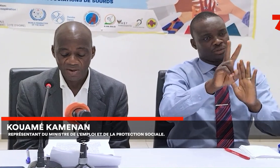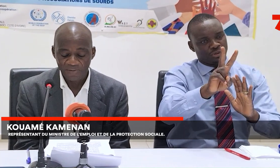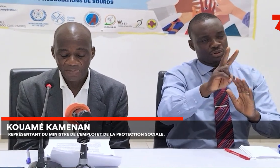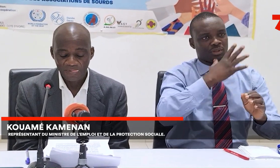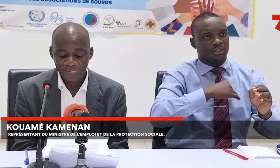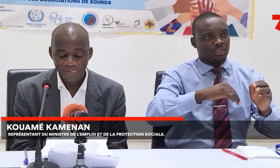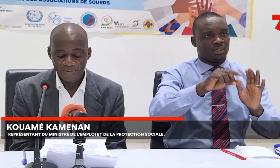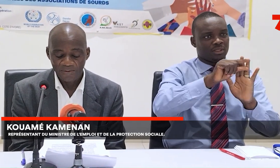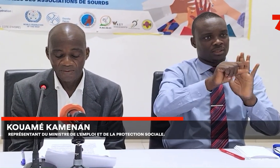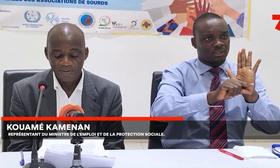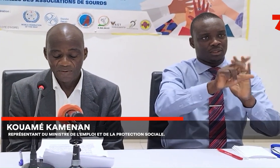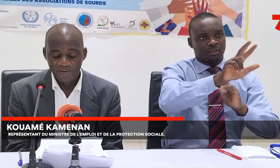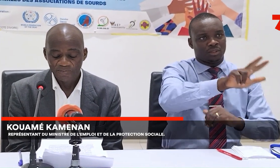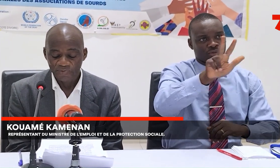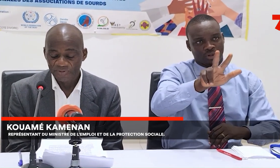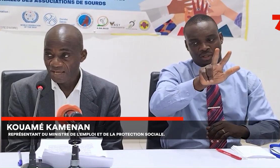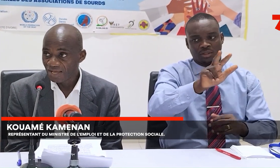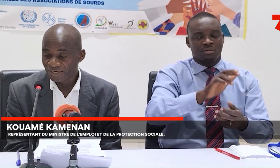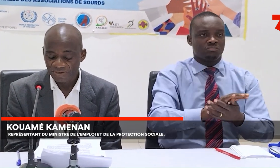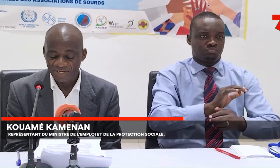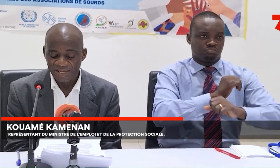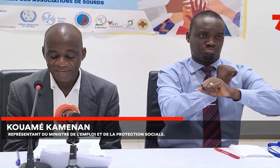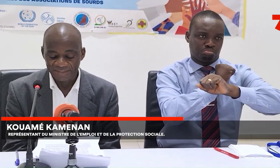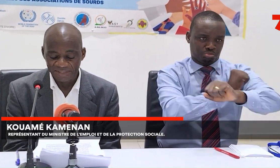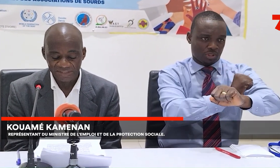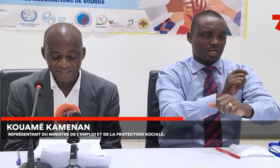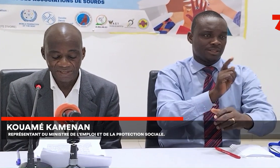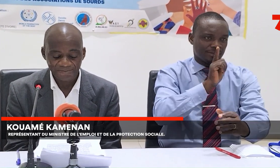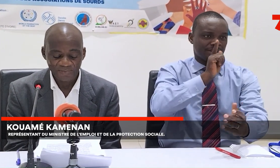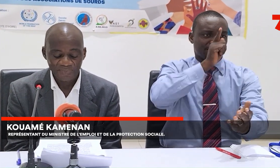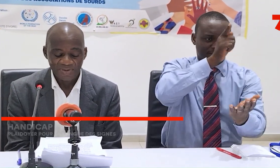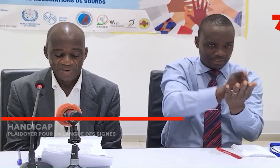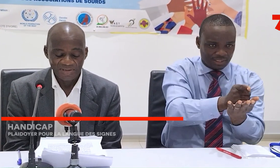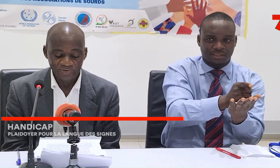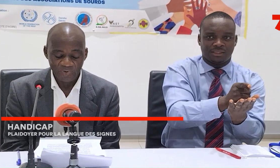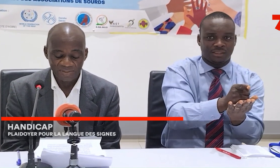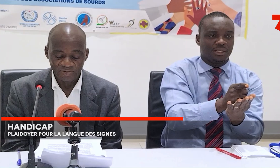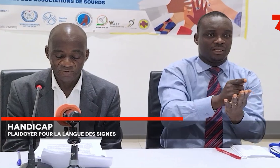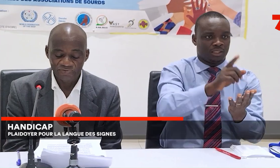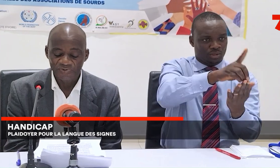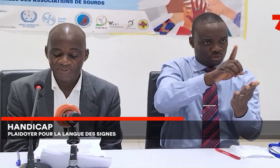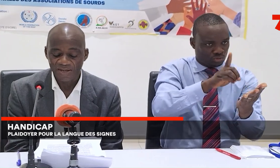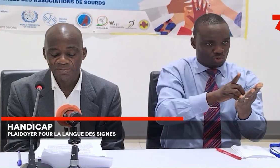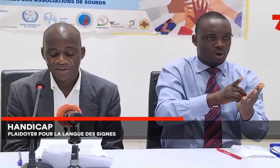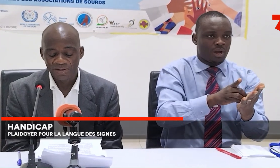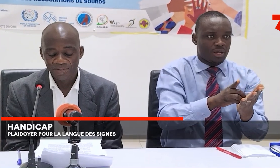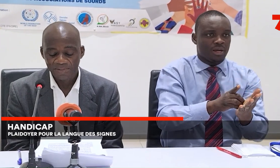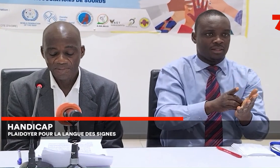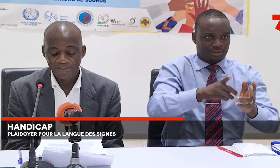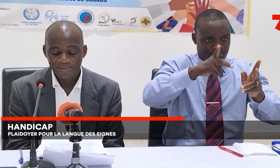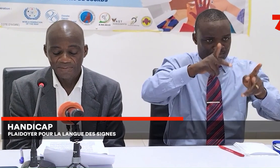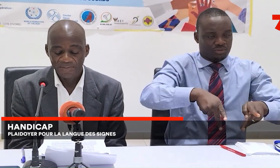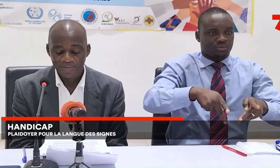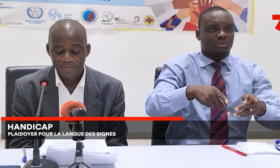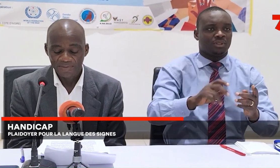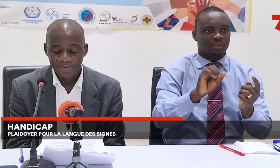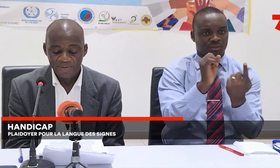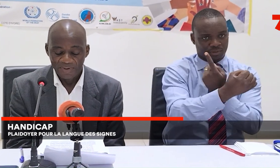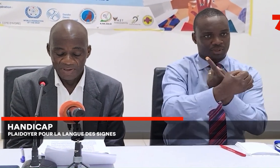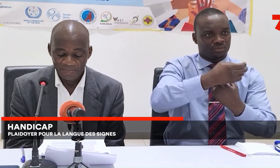protègent et garantissent les droits des coûts vulnérables, et